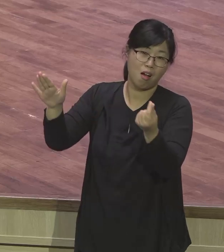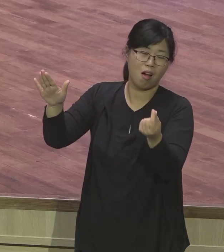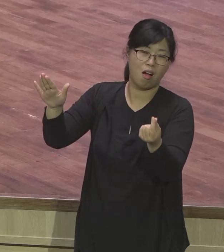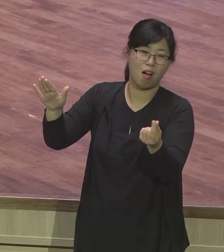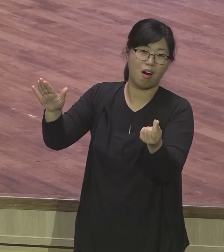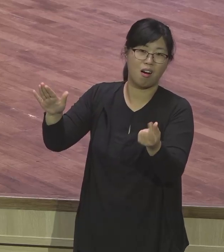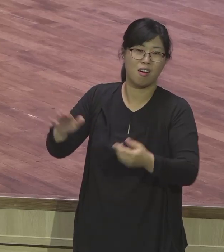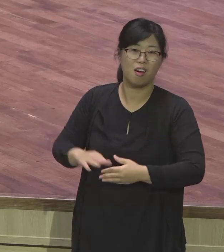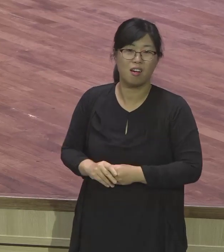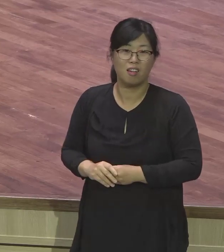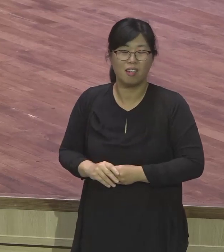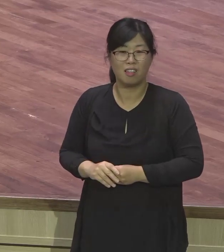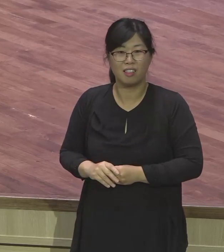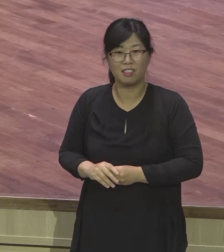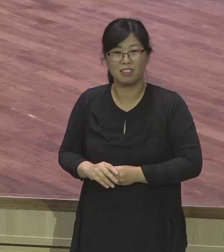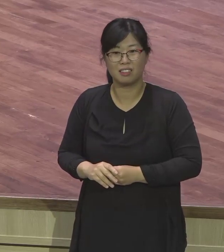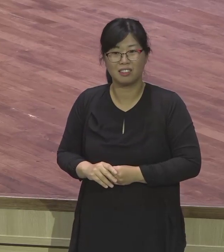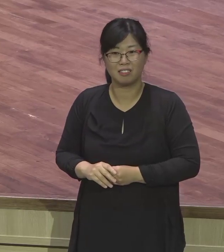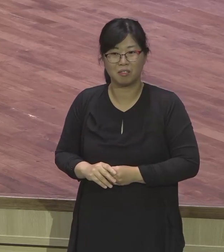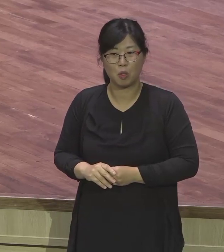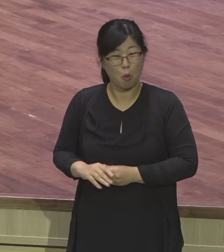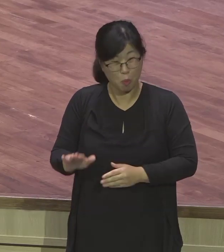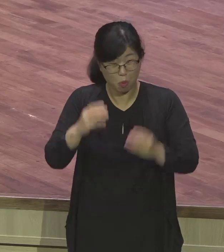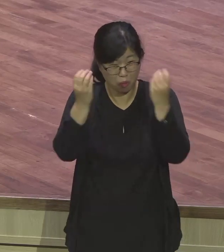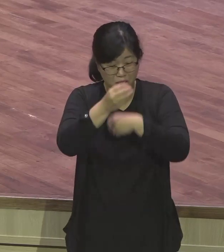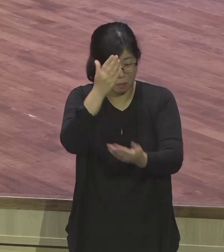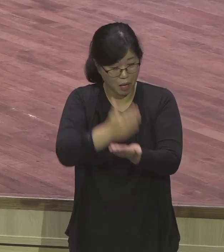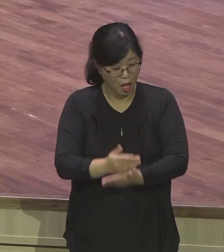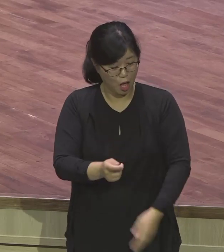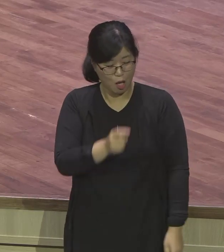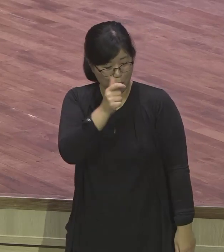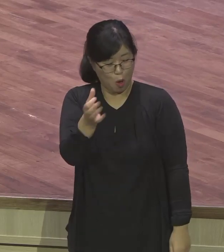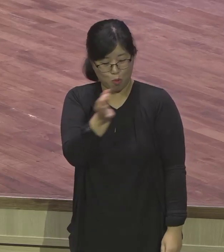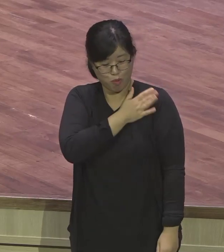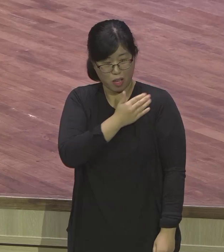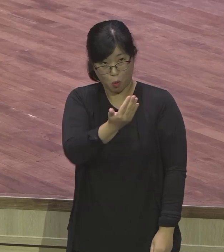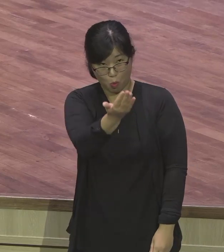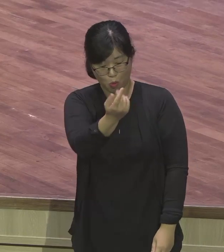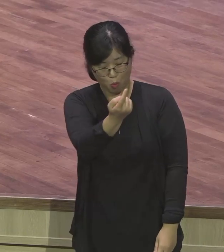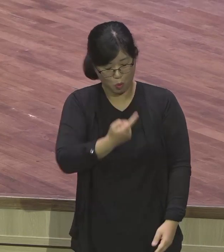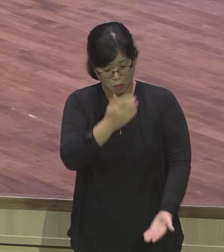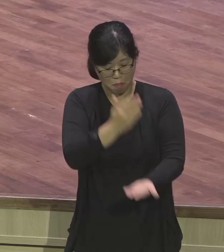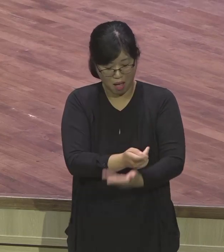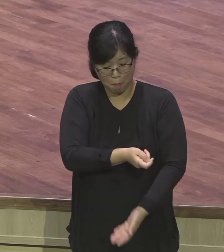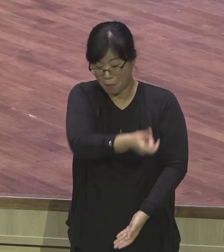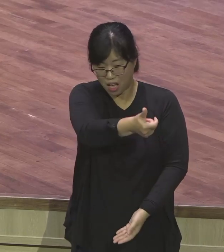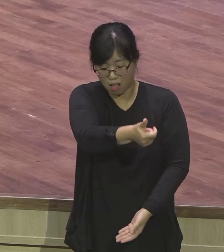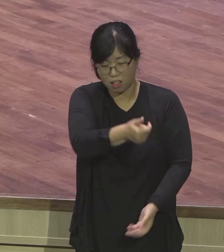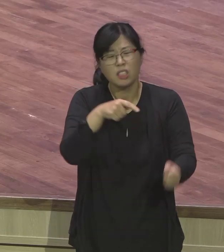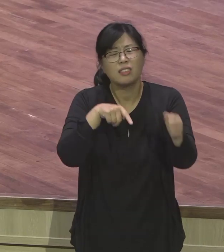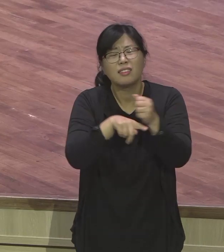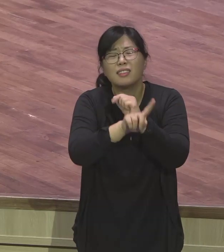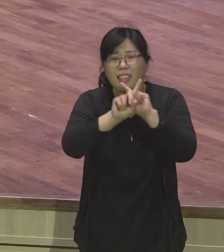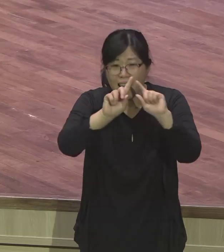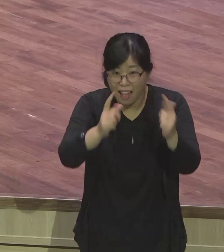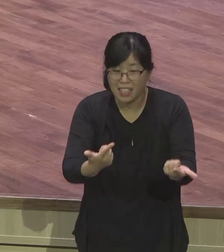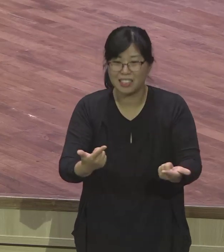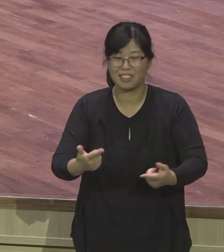하나님 안 보내세요. 하나님이 하시는 일이라. 앞으로 헌당까지도 하나님께서 진히